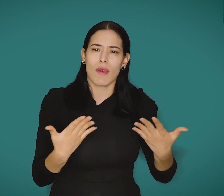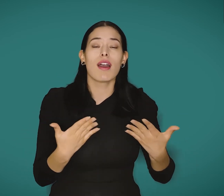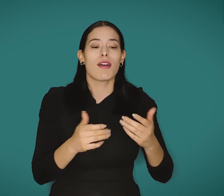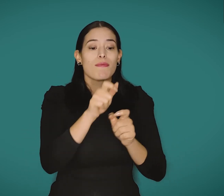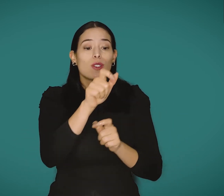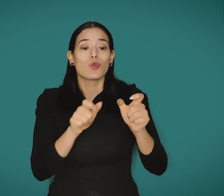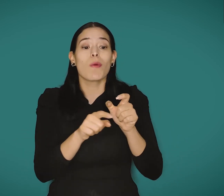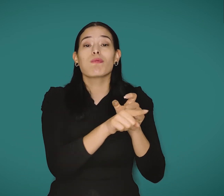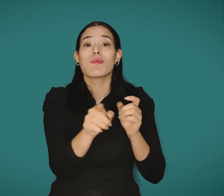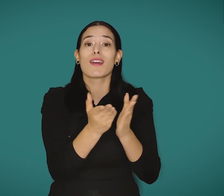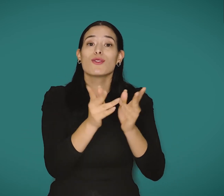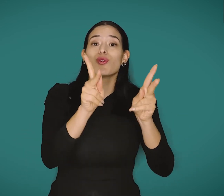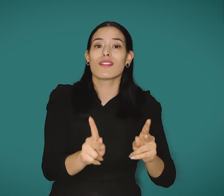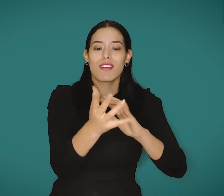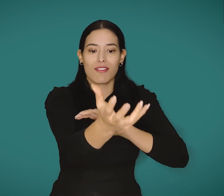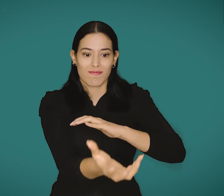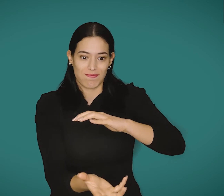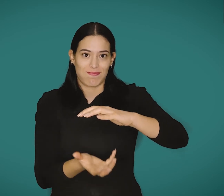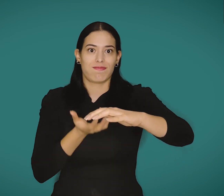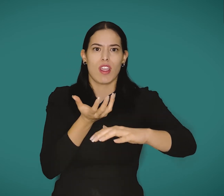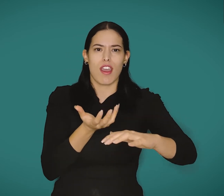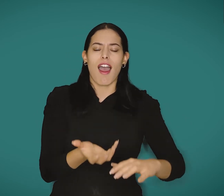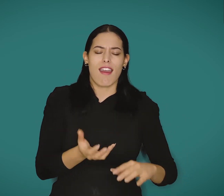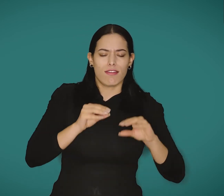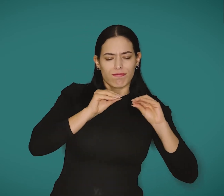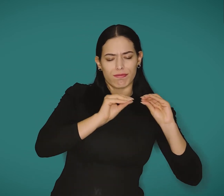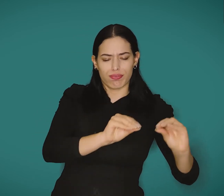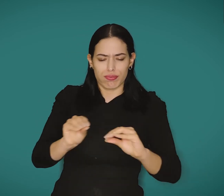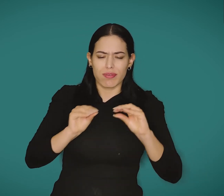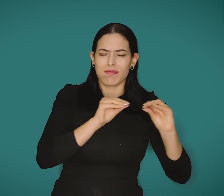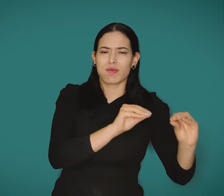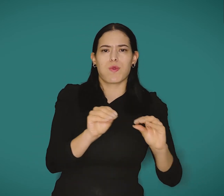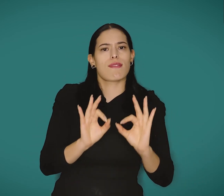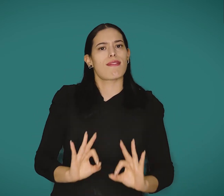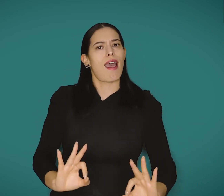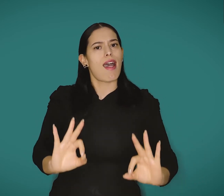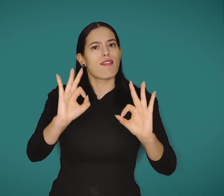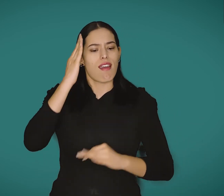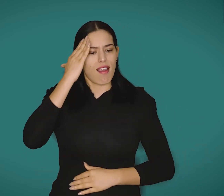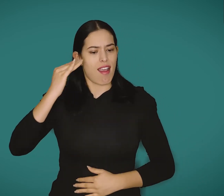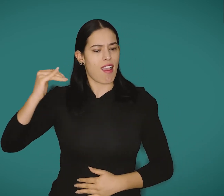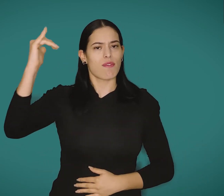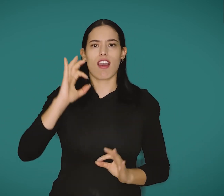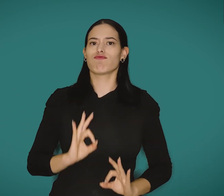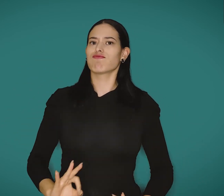con el compromiso de formar profesionales de alta calidad académica que contribuyan a la sociedad.